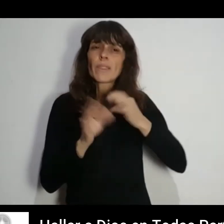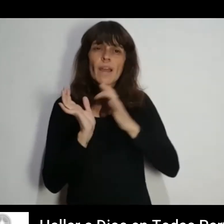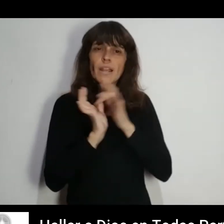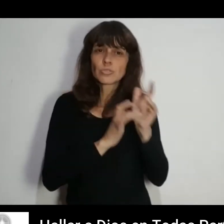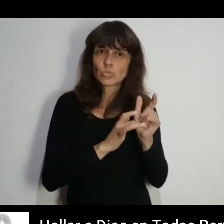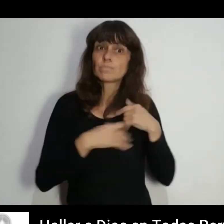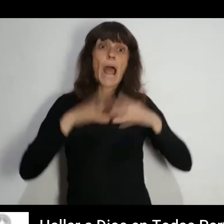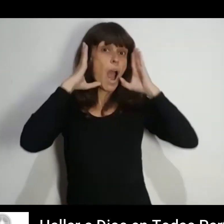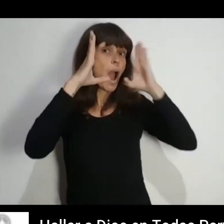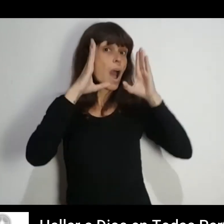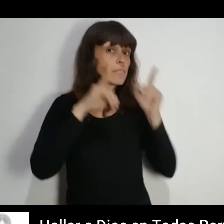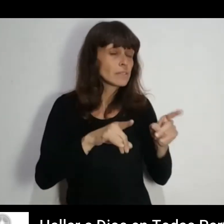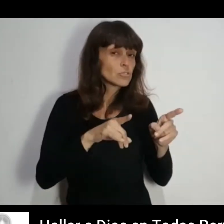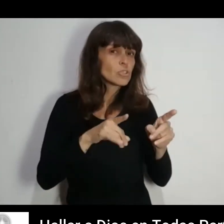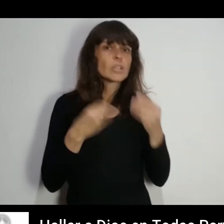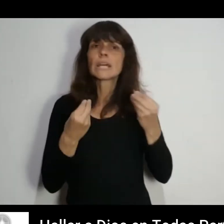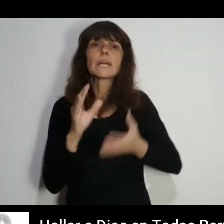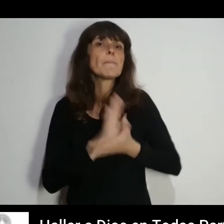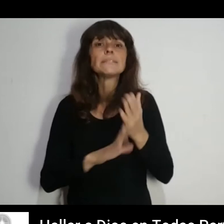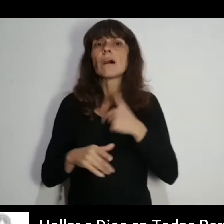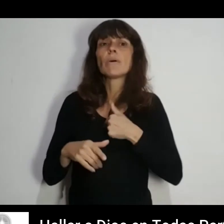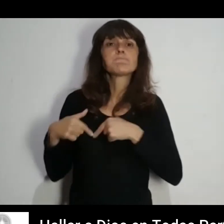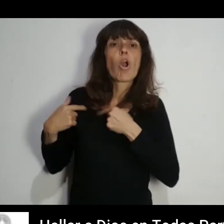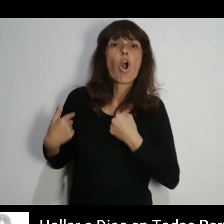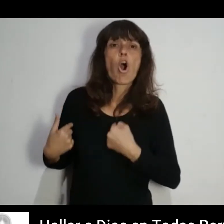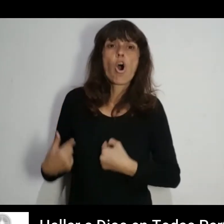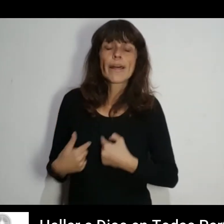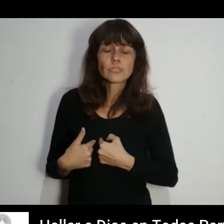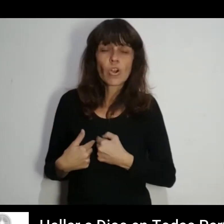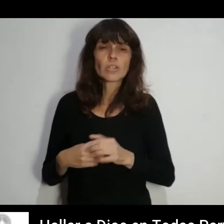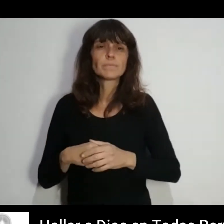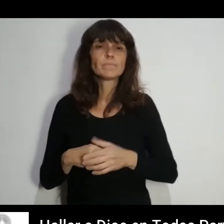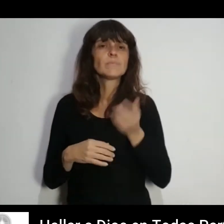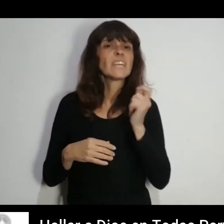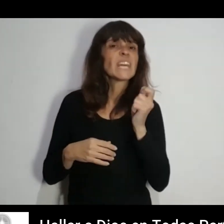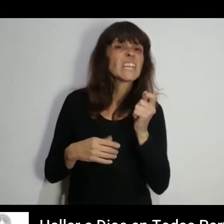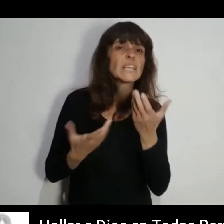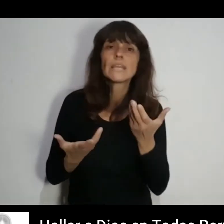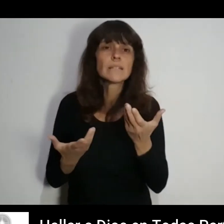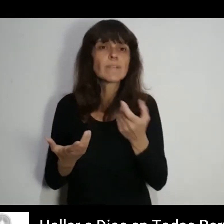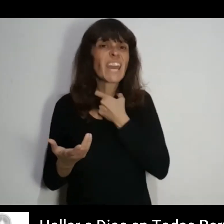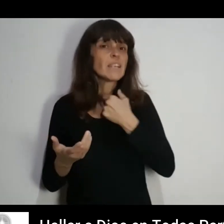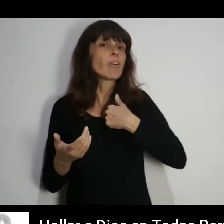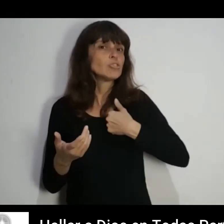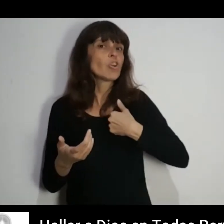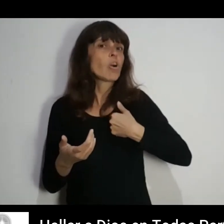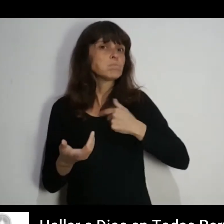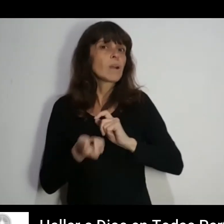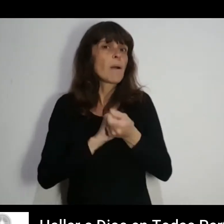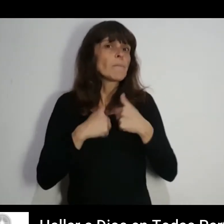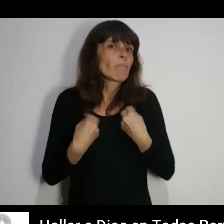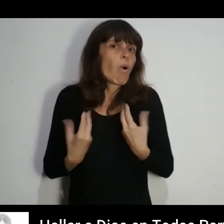Jesús Presté mucha atención a lo que pasaba en mi corazón ¿Qué me estaba invitando a hacer?